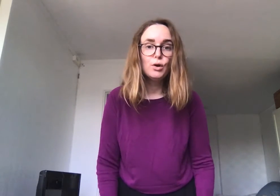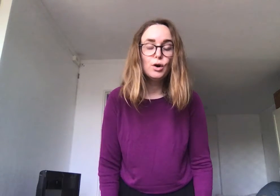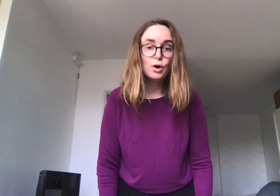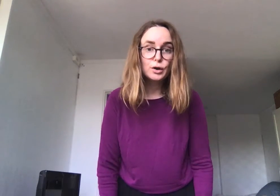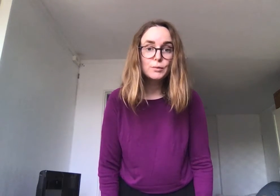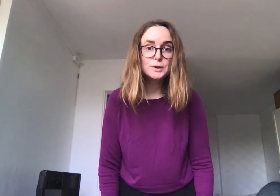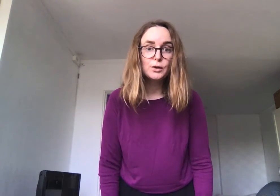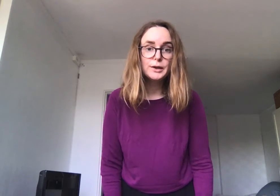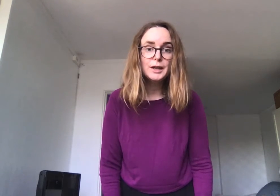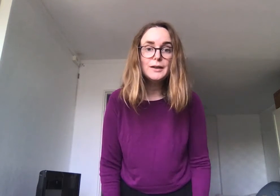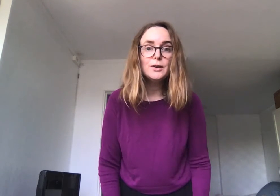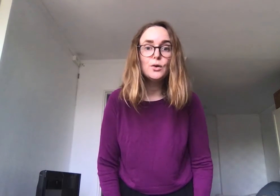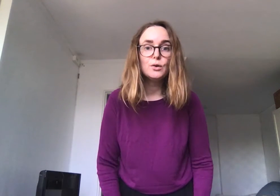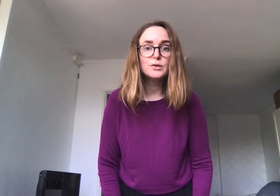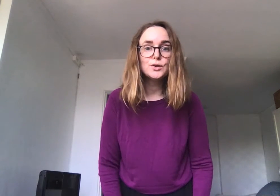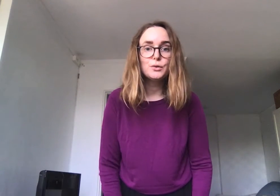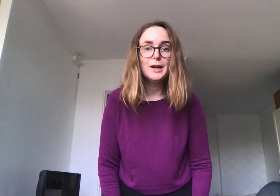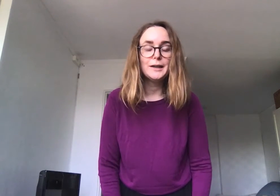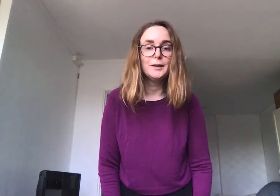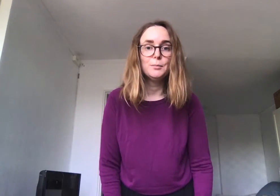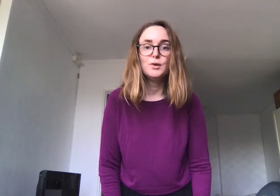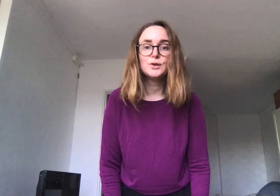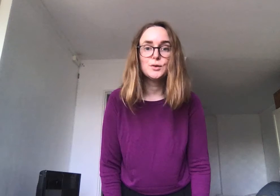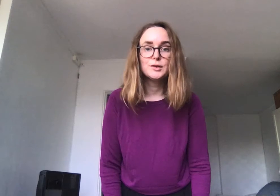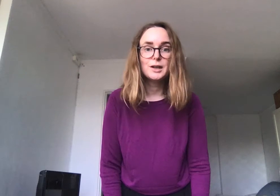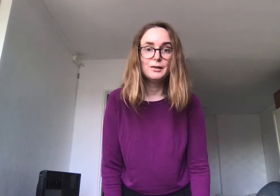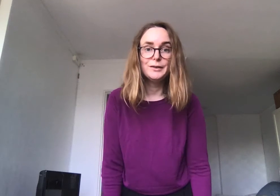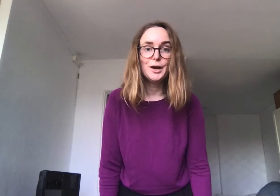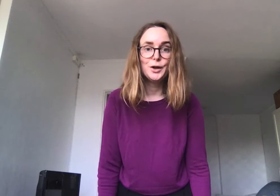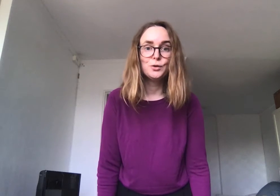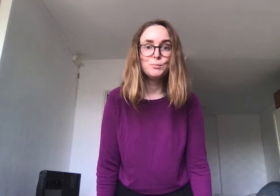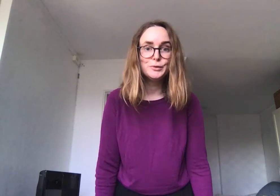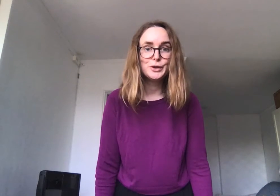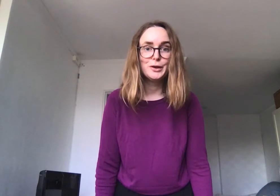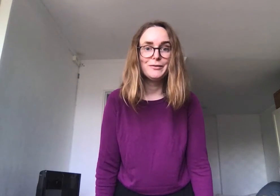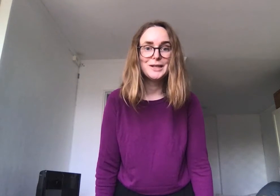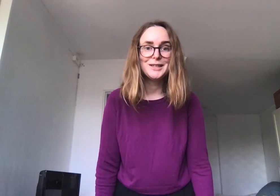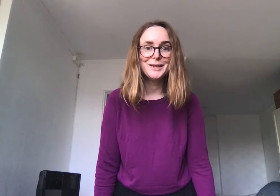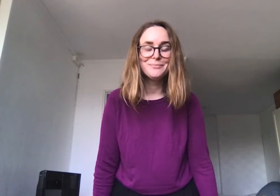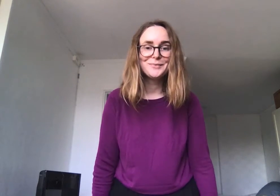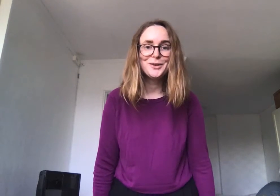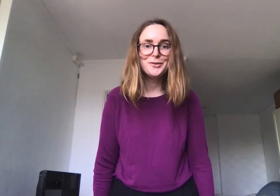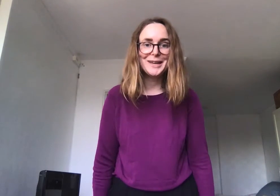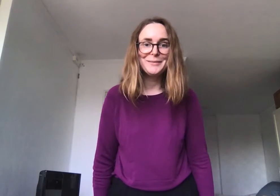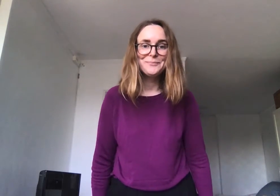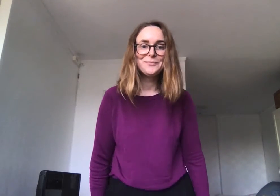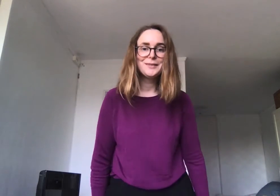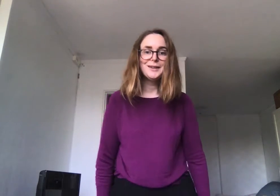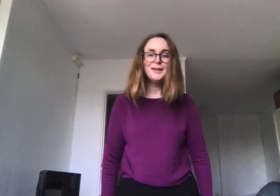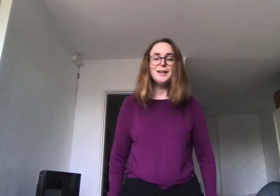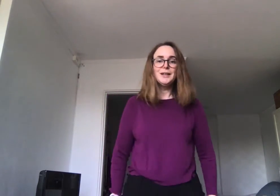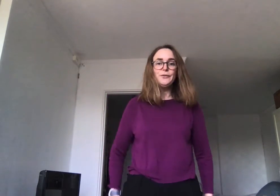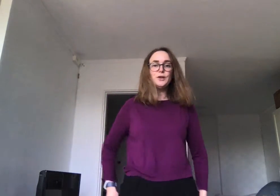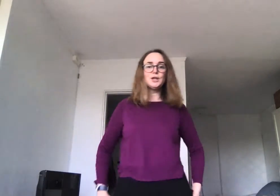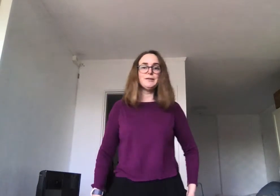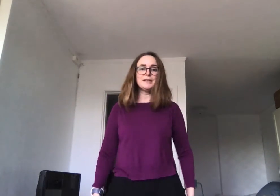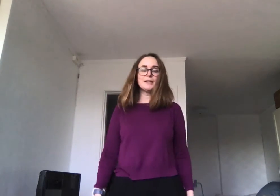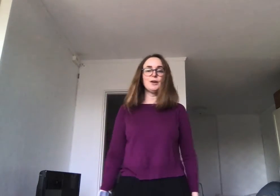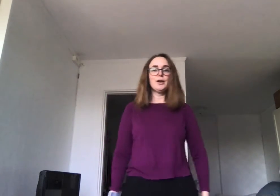kroppsholdning, og så etterpå skal vi ha noen pustøvelser. Ok. Det første vi skal gjøre,